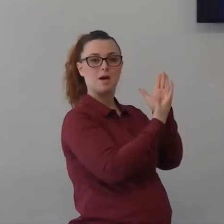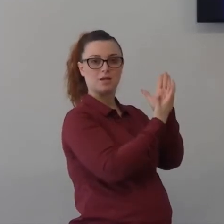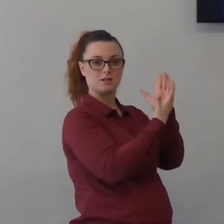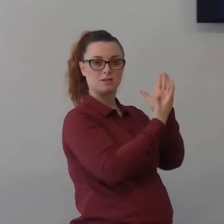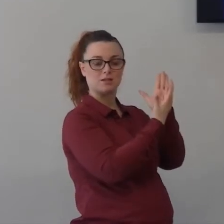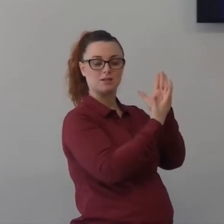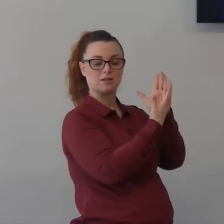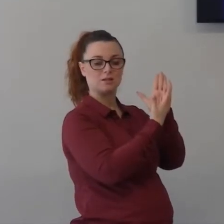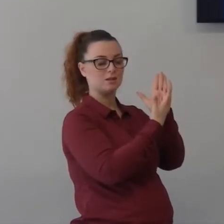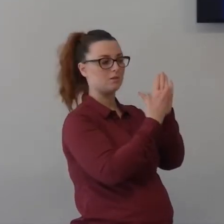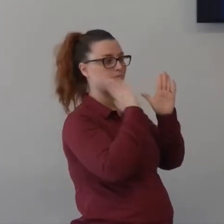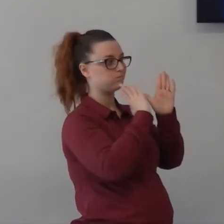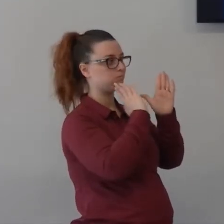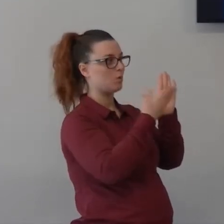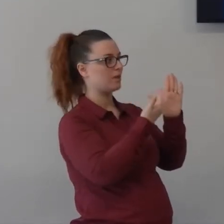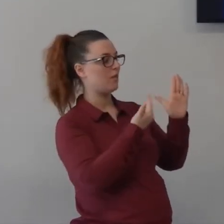dopo aver